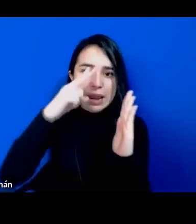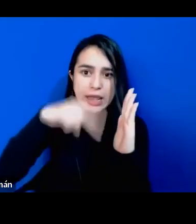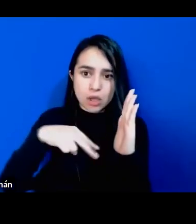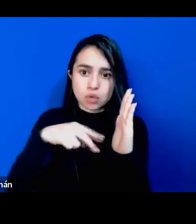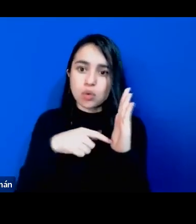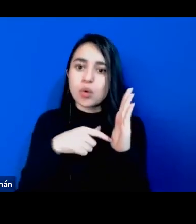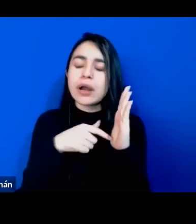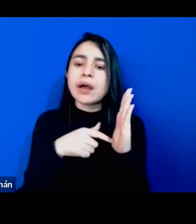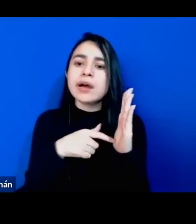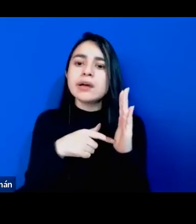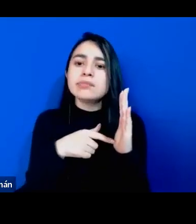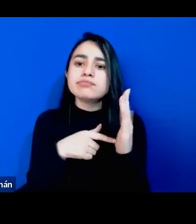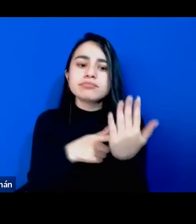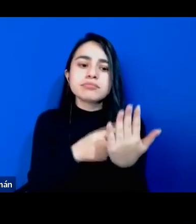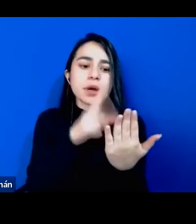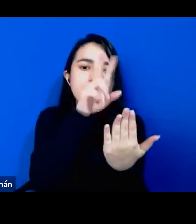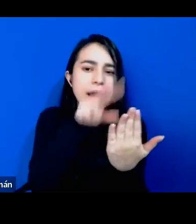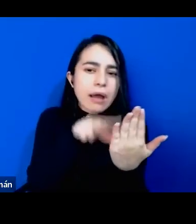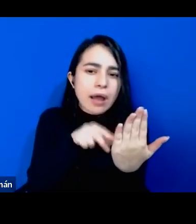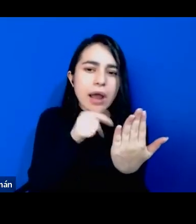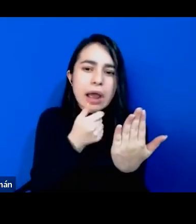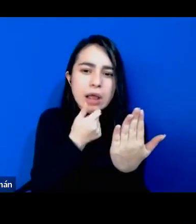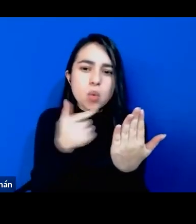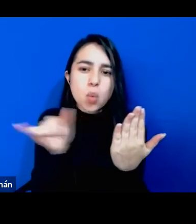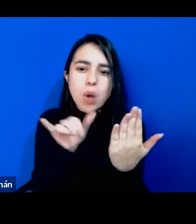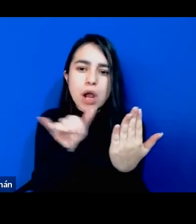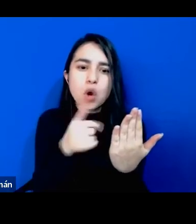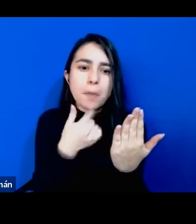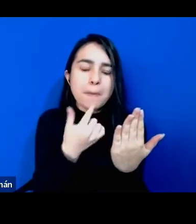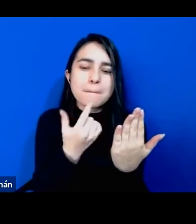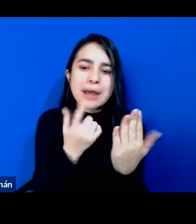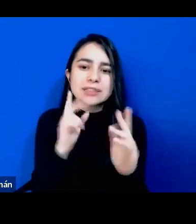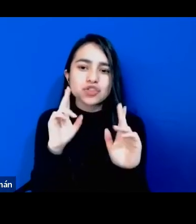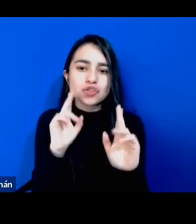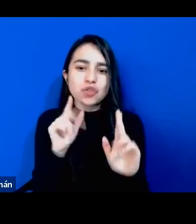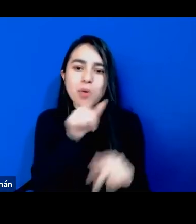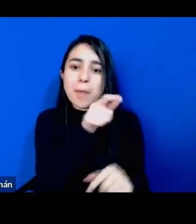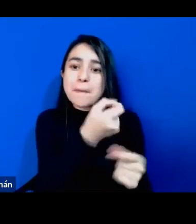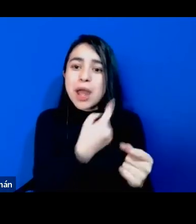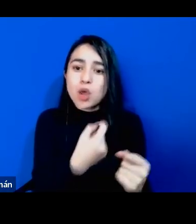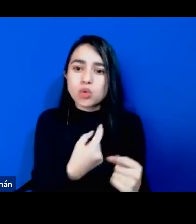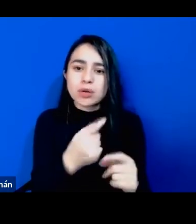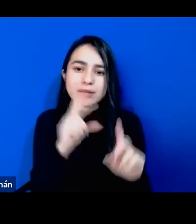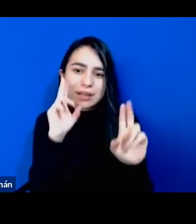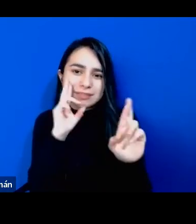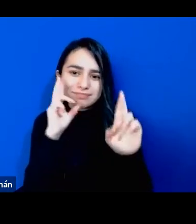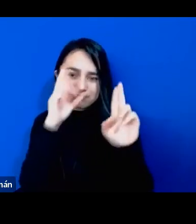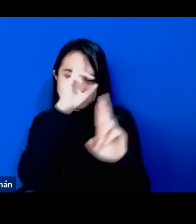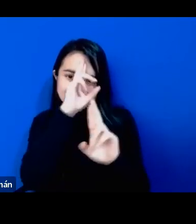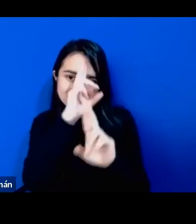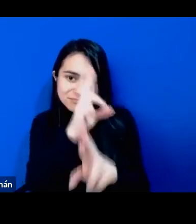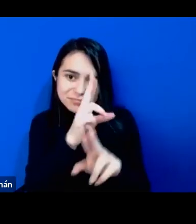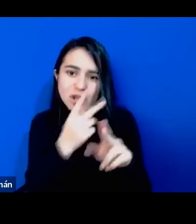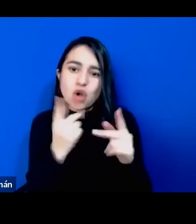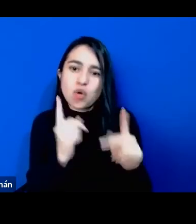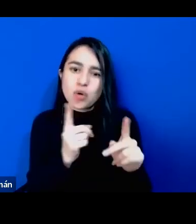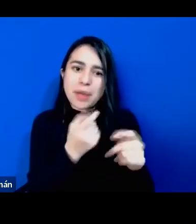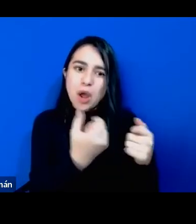acompañar de manera, o sea, de modo más como respetuosa esas preguntas, porque ahorita me sería